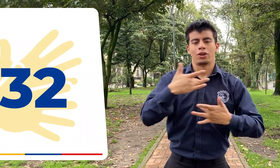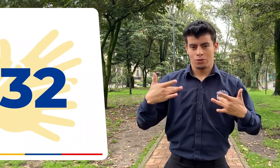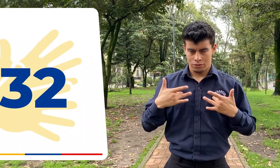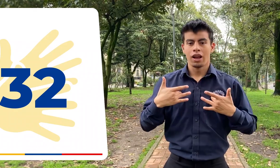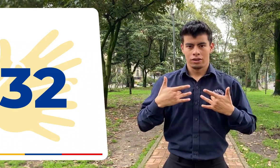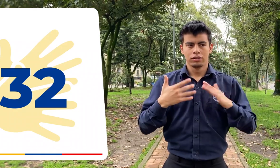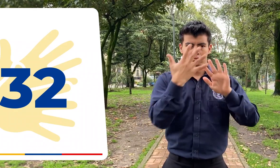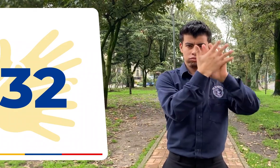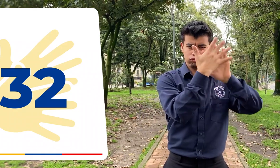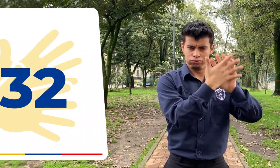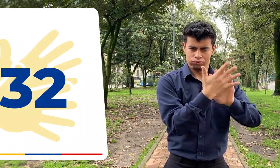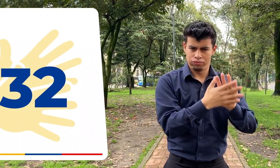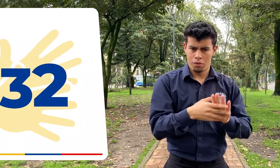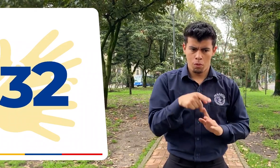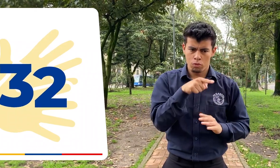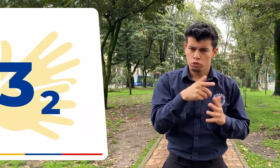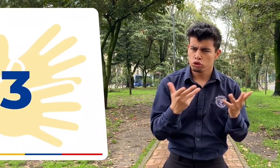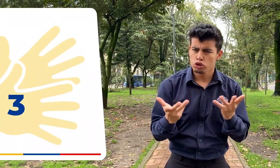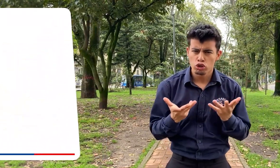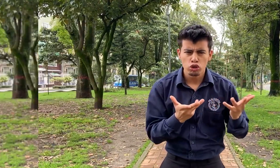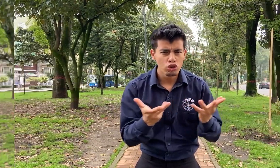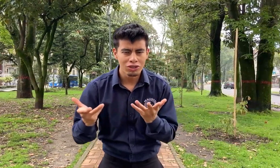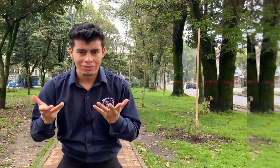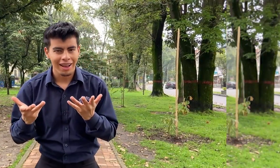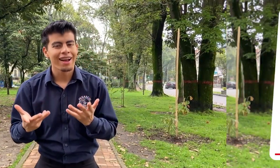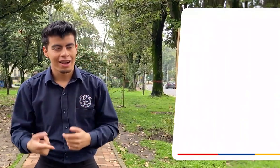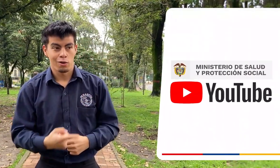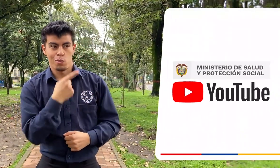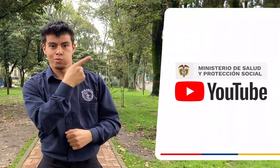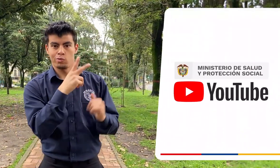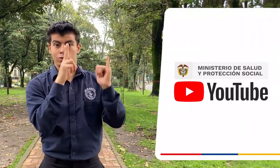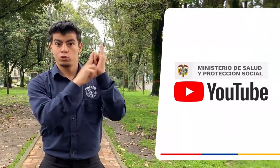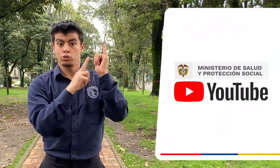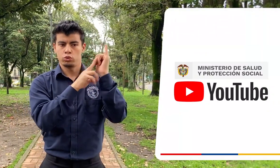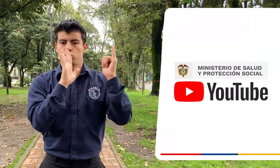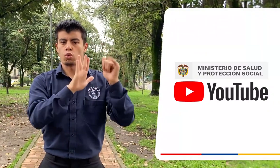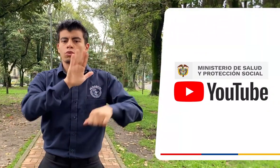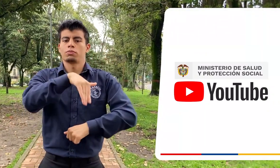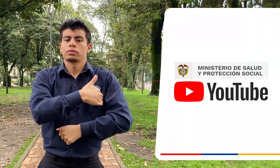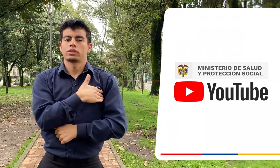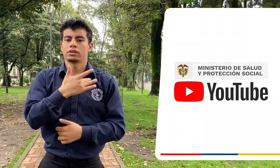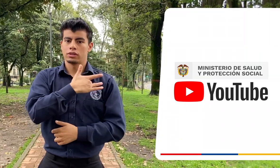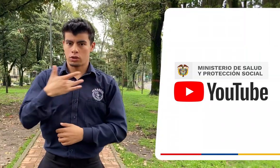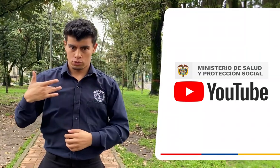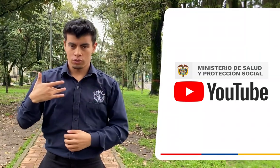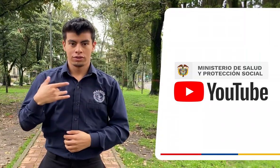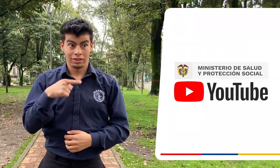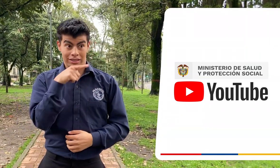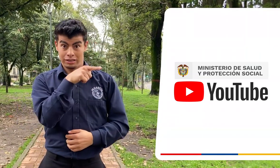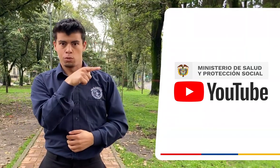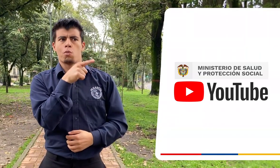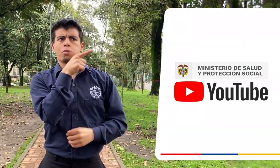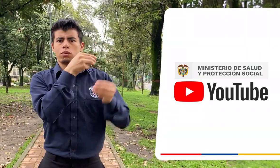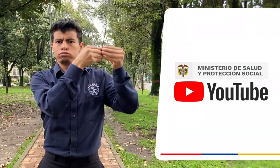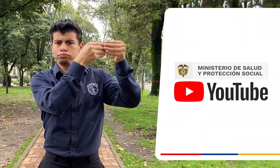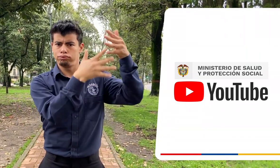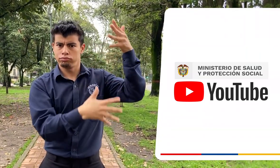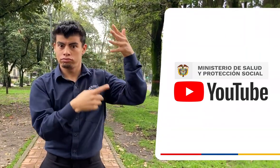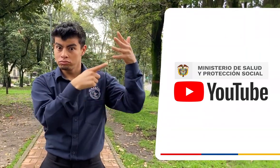Puedes encontrarlas en el canal de YouTube del Ministerio de Salud y Protección Social. Si quieres conocerlas, dale